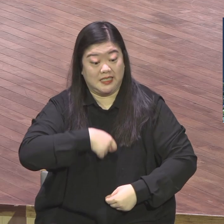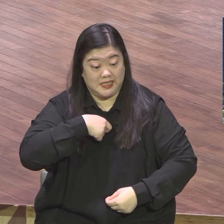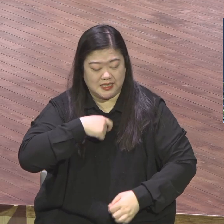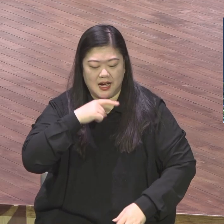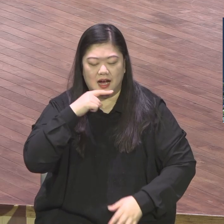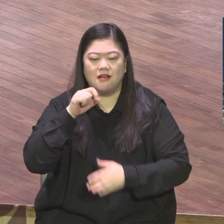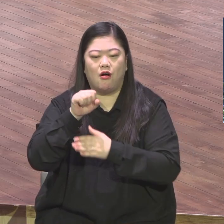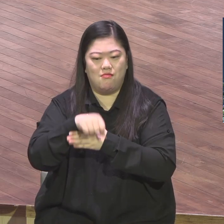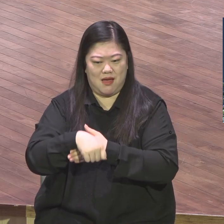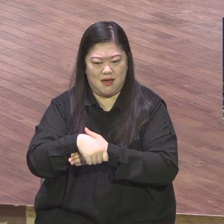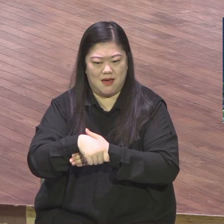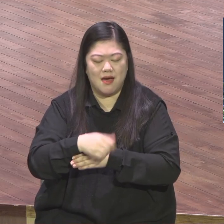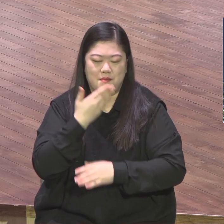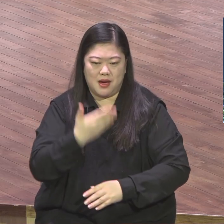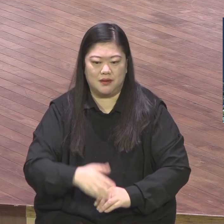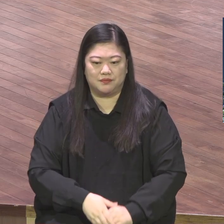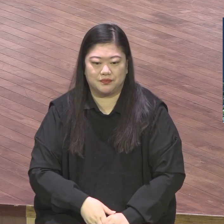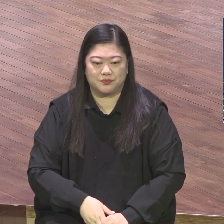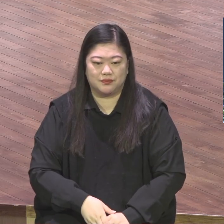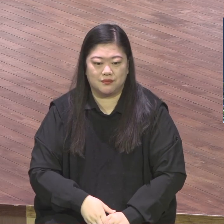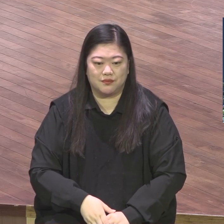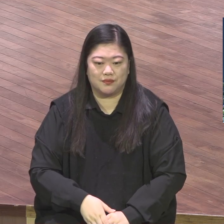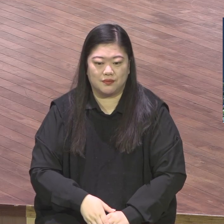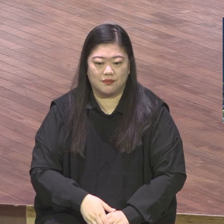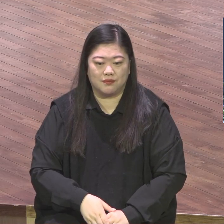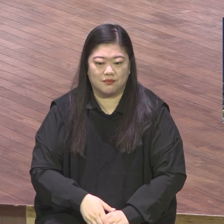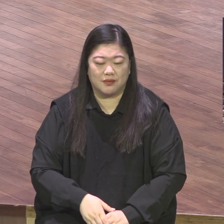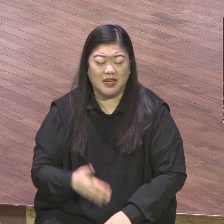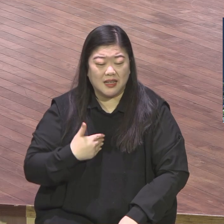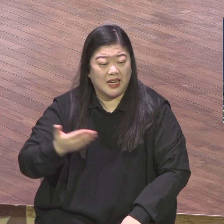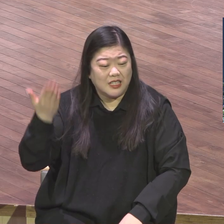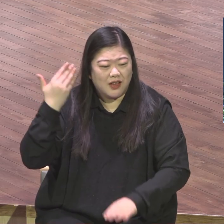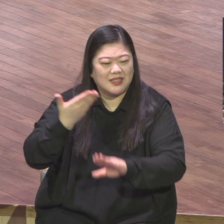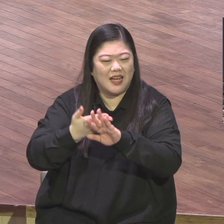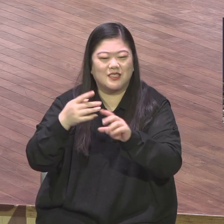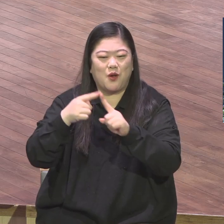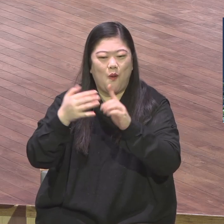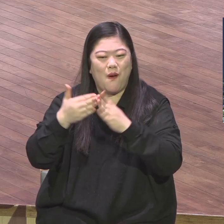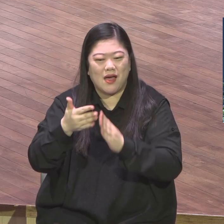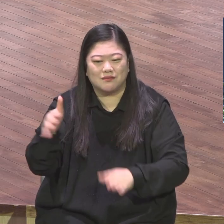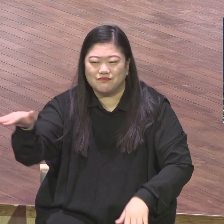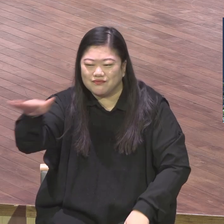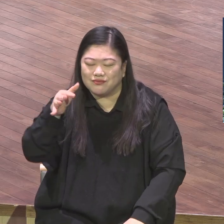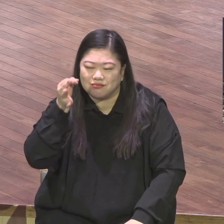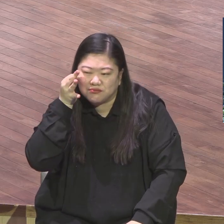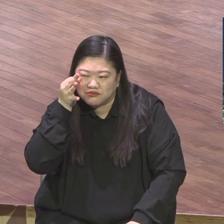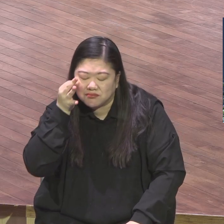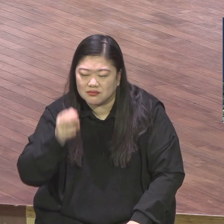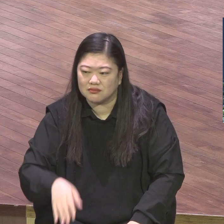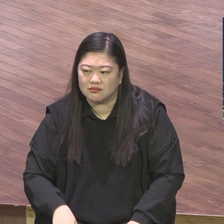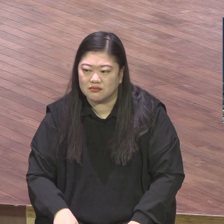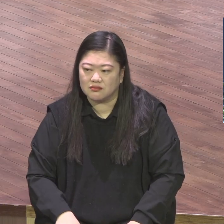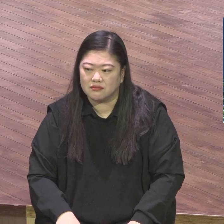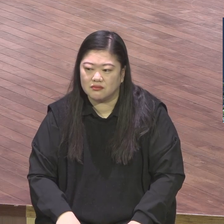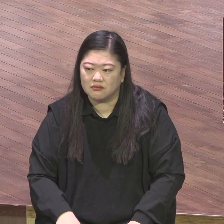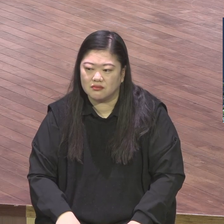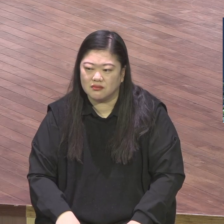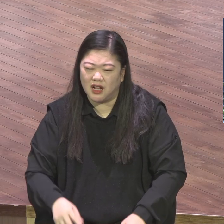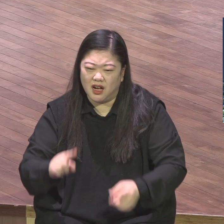교회들은요 복음 없는 교회들 모이면요 서로 막 부정적인 말 불평하고 목사가 어떠고 장로가